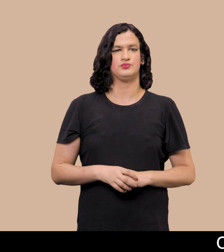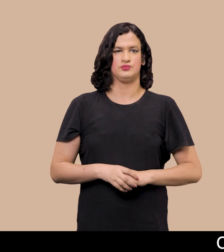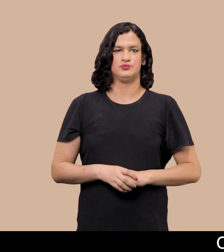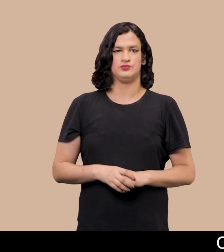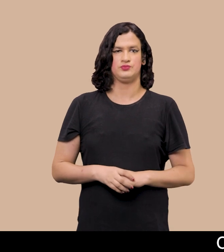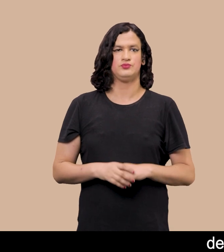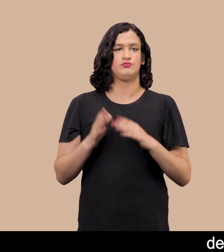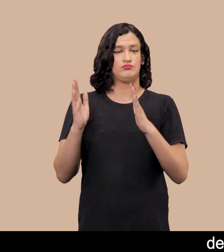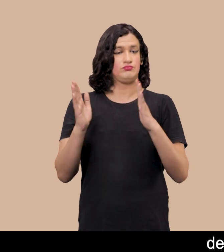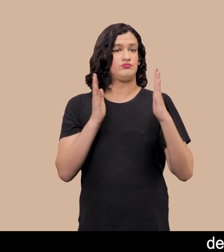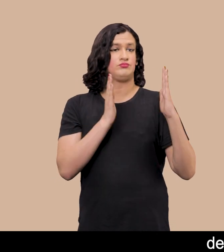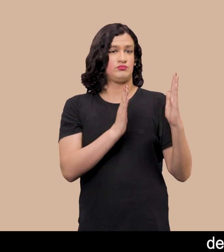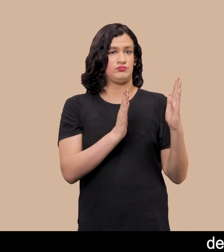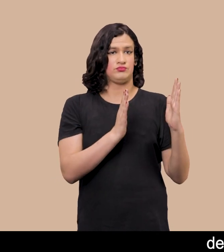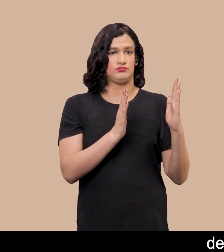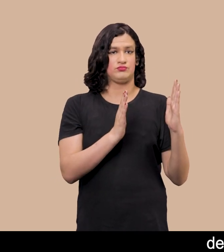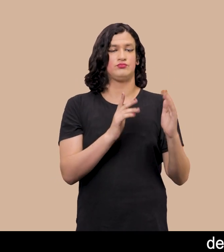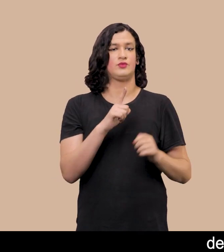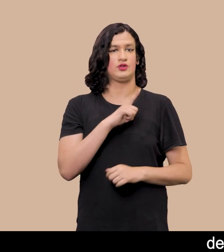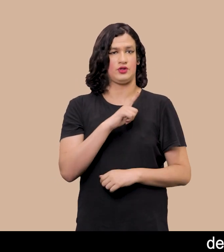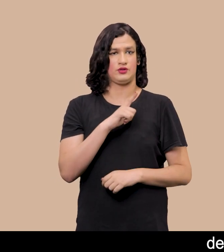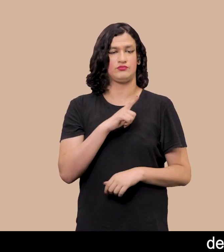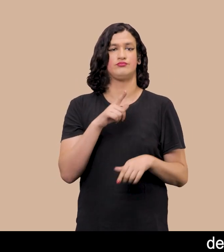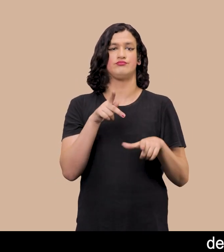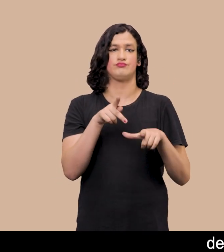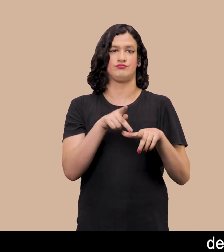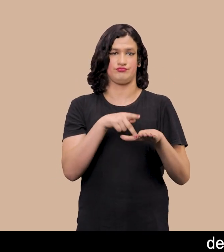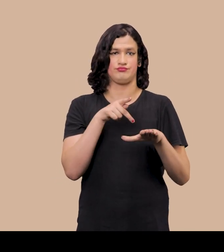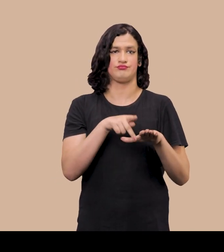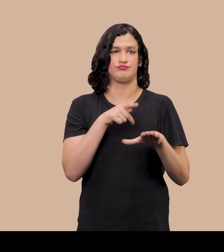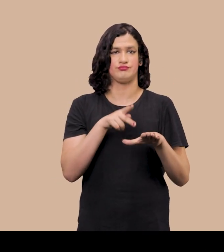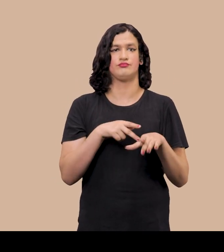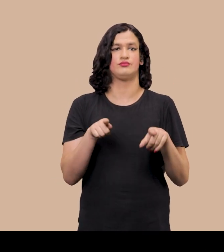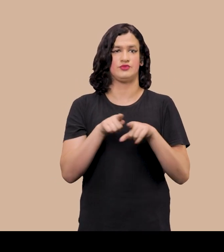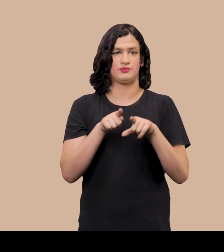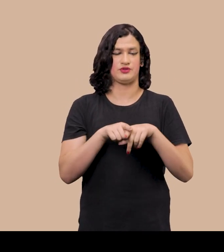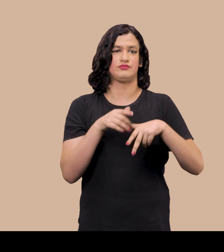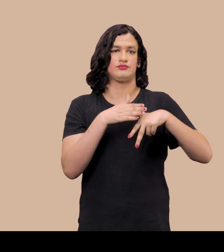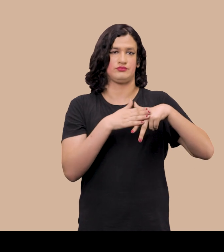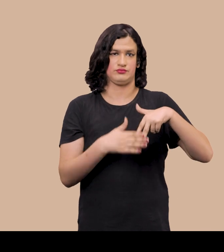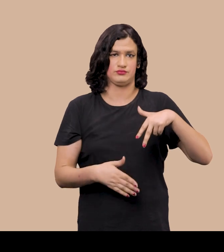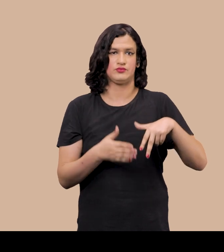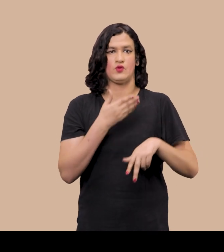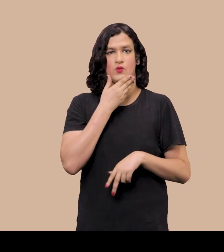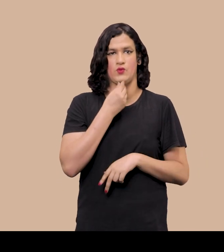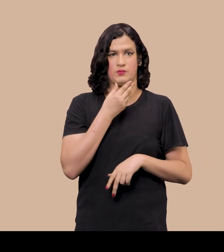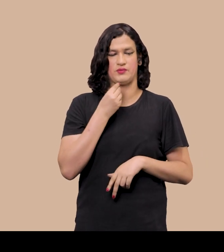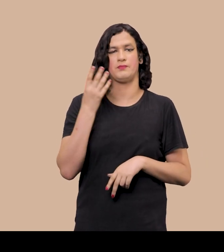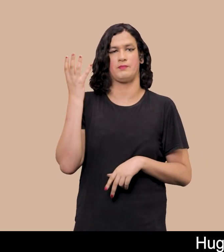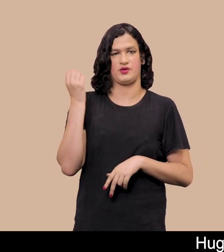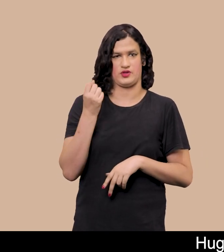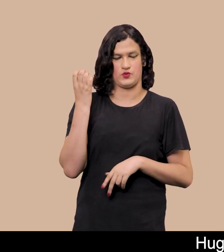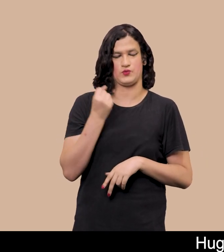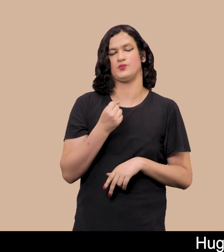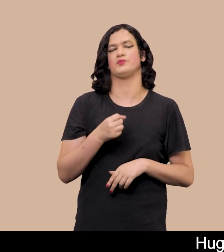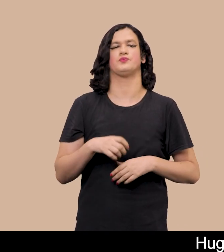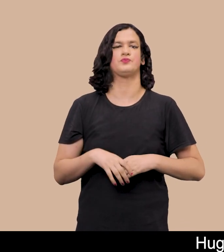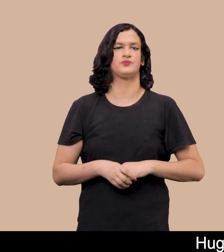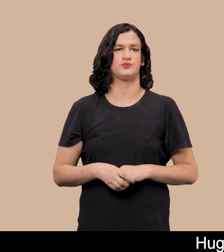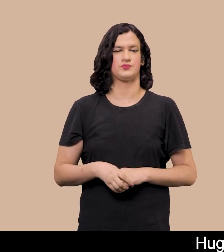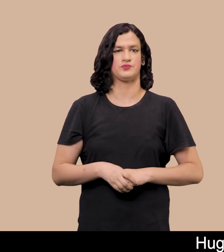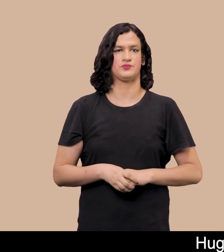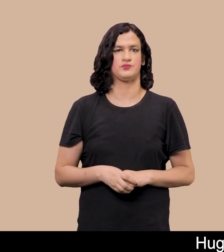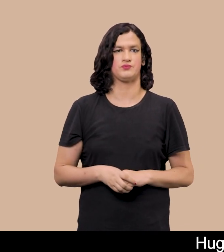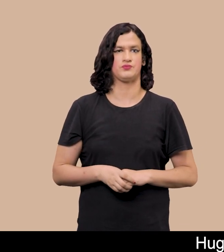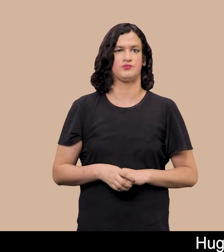parte inferior esquerda Dessa vez Com os pés e parte das pernas de um homem de pele branca Hugo, um